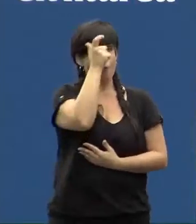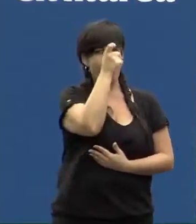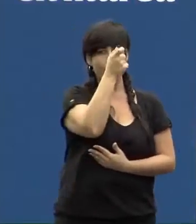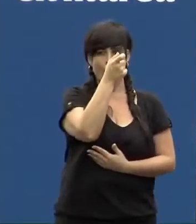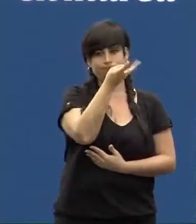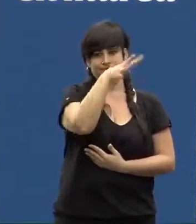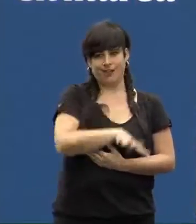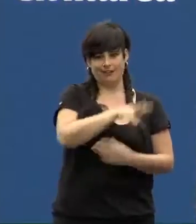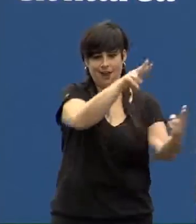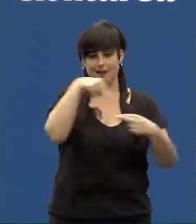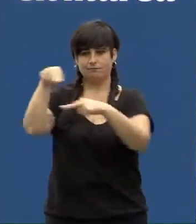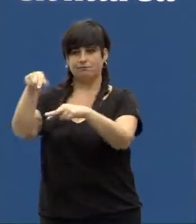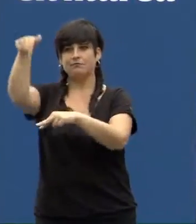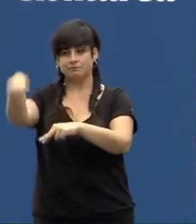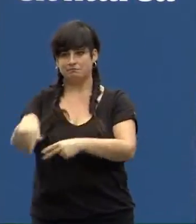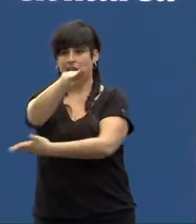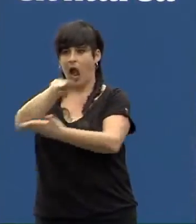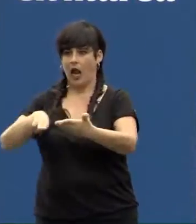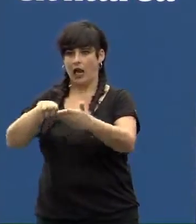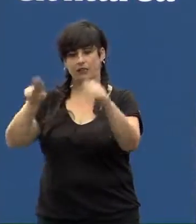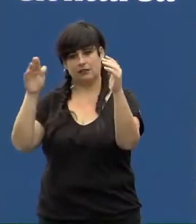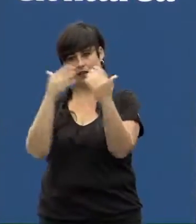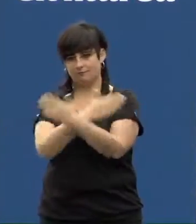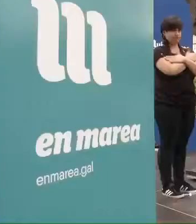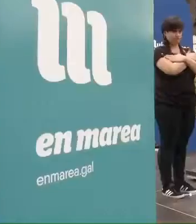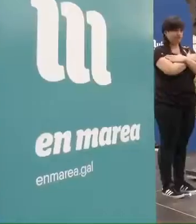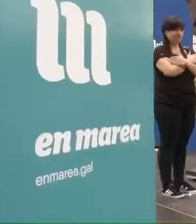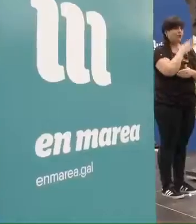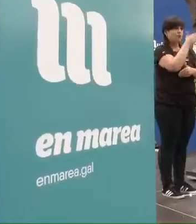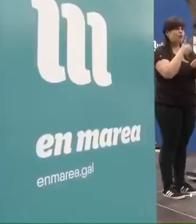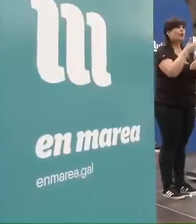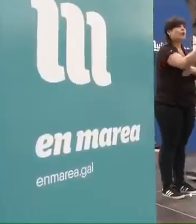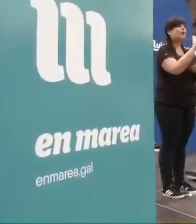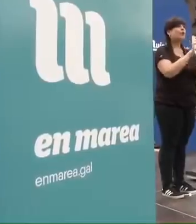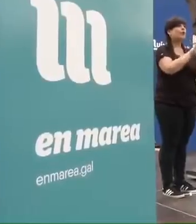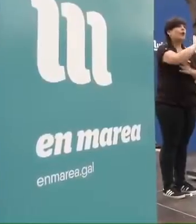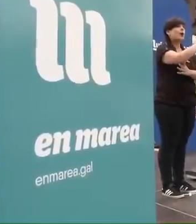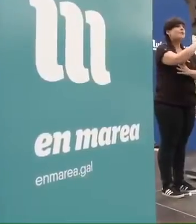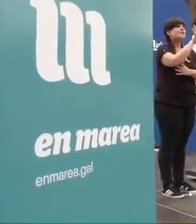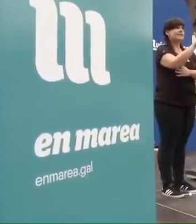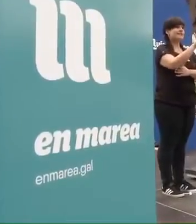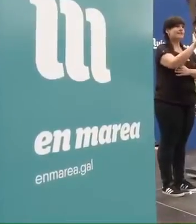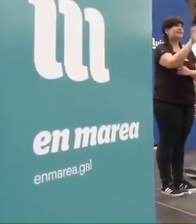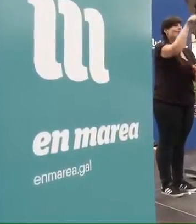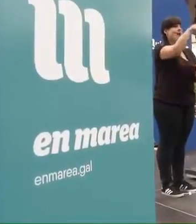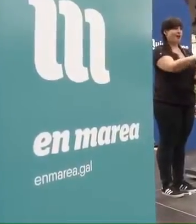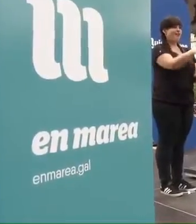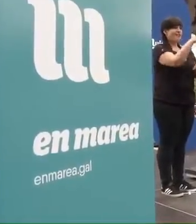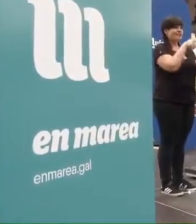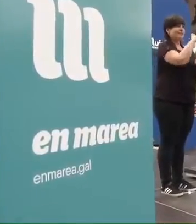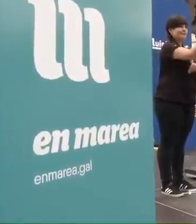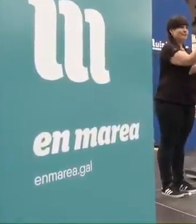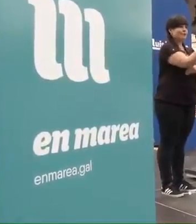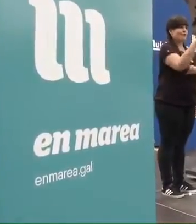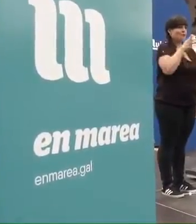E estou aquí porque Galicia, o próximo 25 de setembro, se juega o seu presente e o seu futuro,